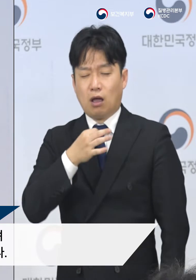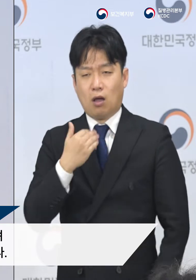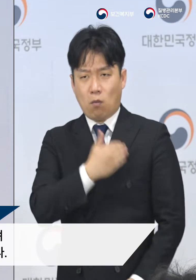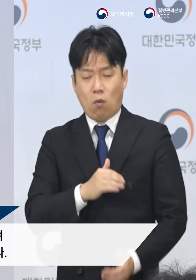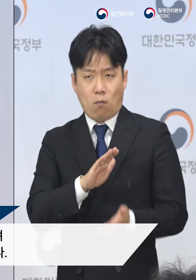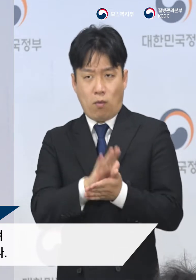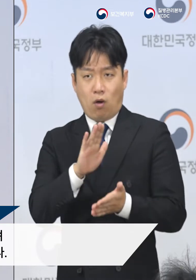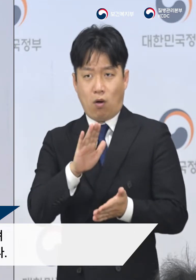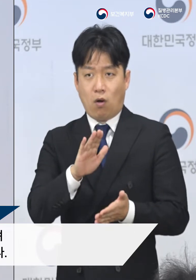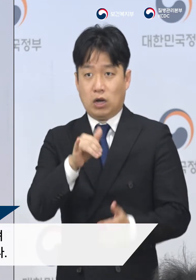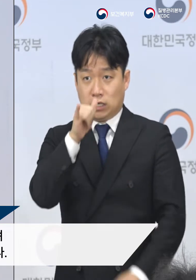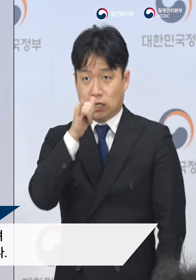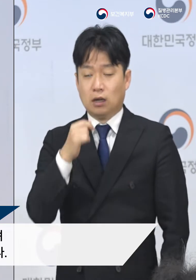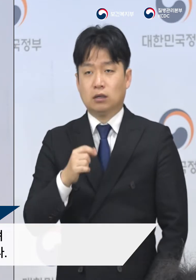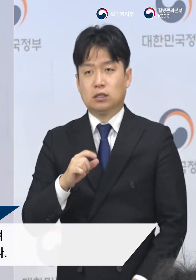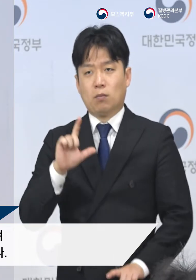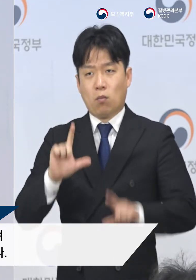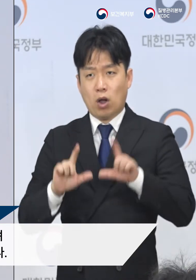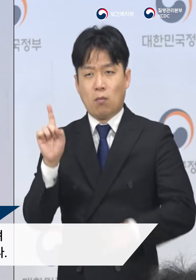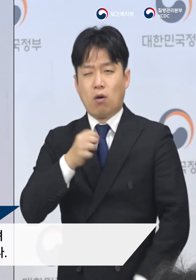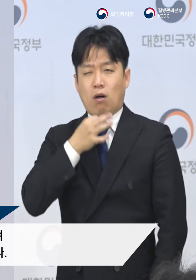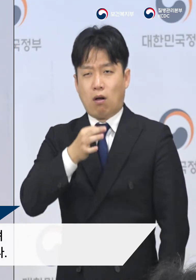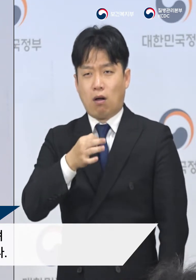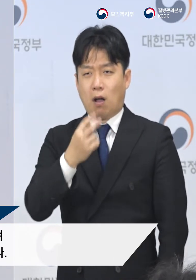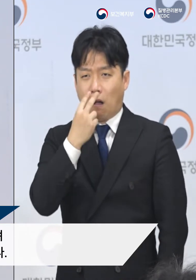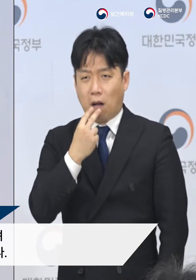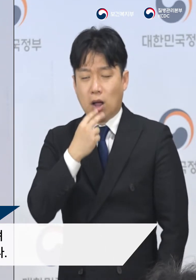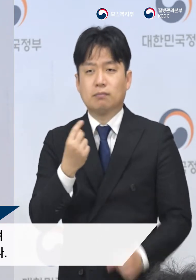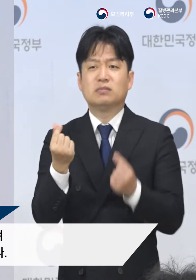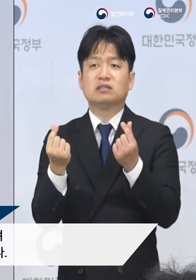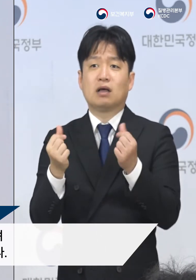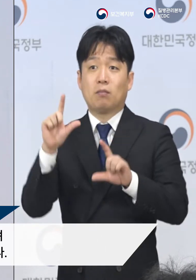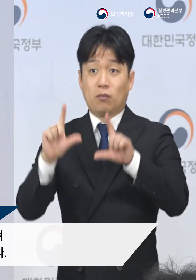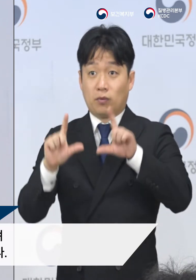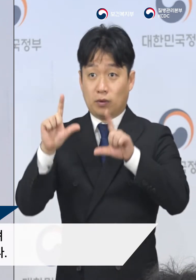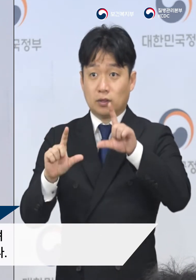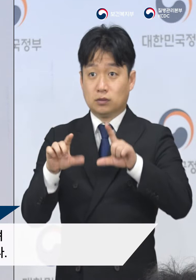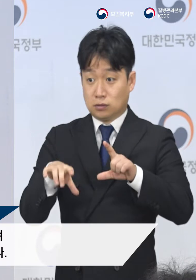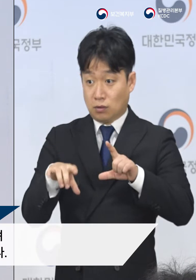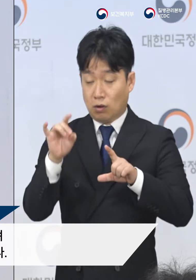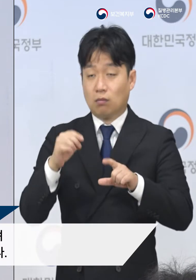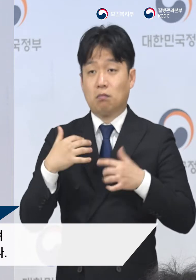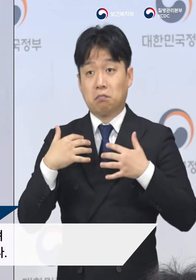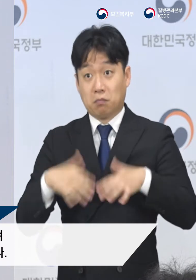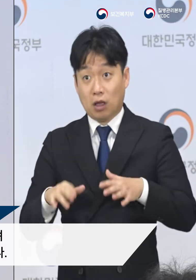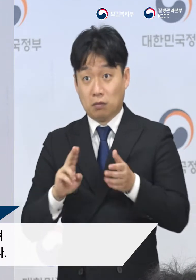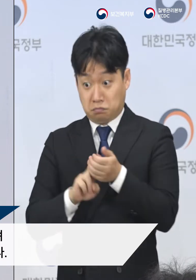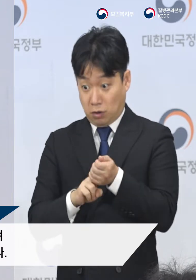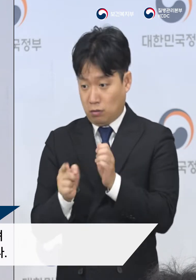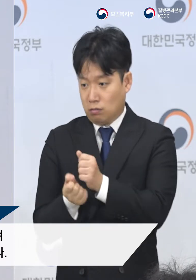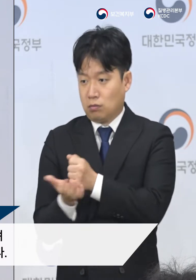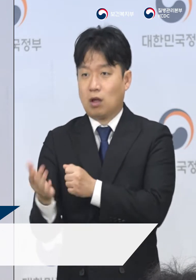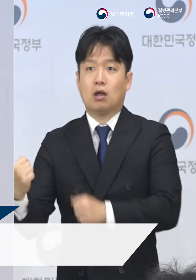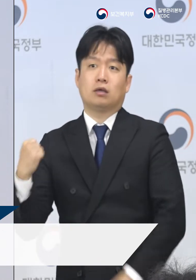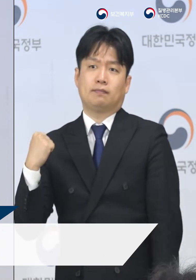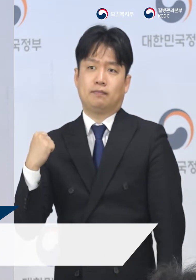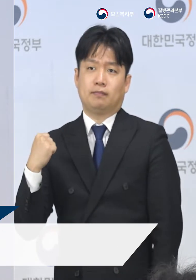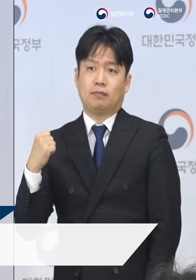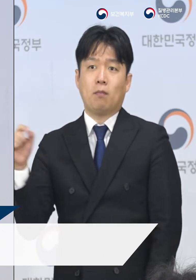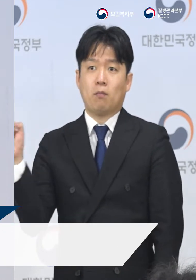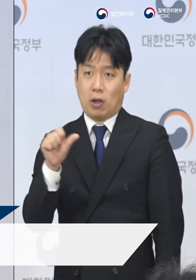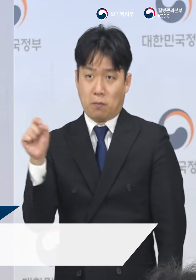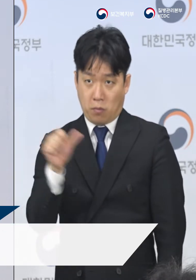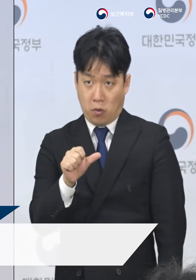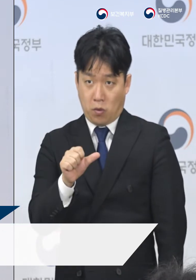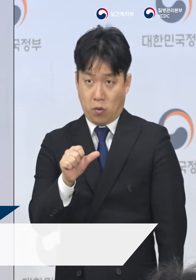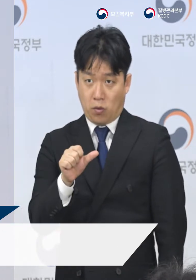발열 등으로 시작하여 감기와 유사하고 초기에도 감염력을 가지고 있습니다. 전파속도는